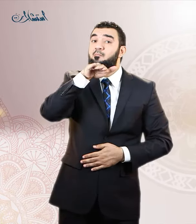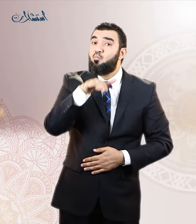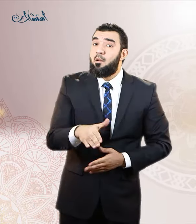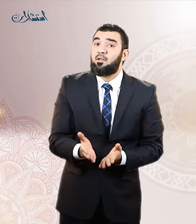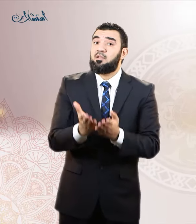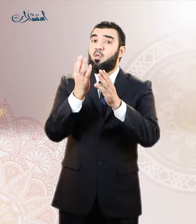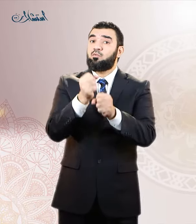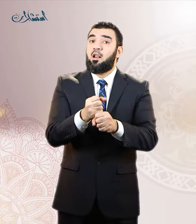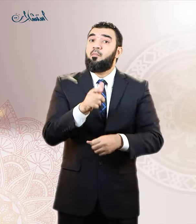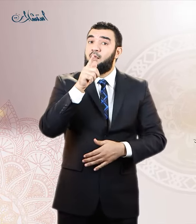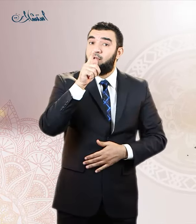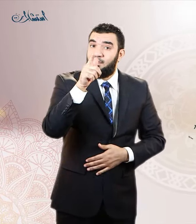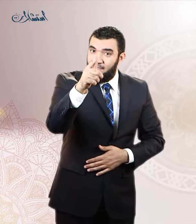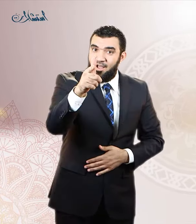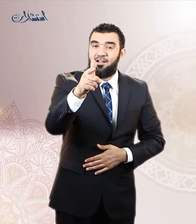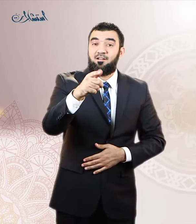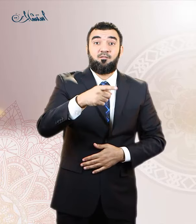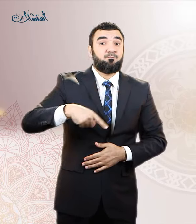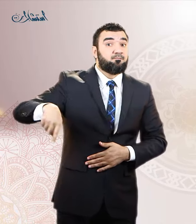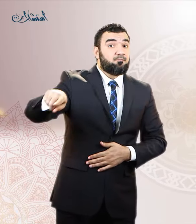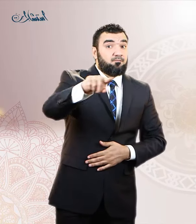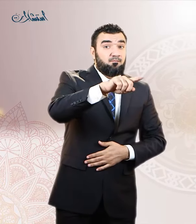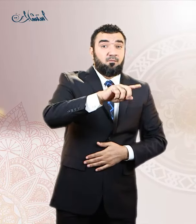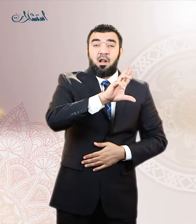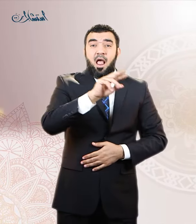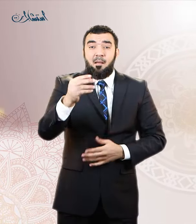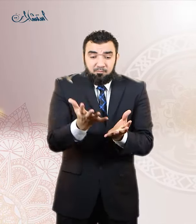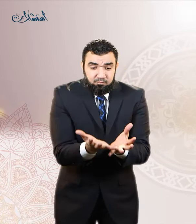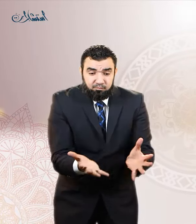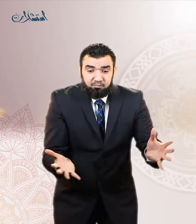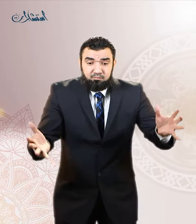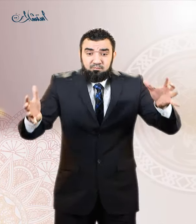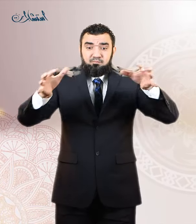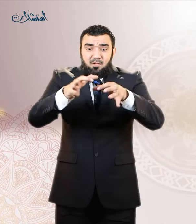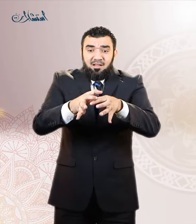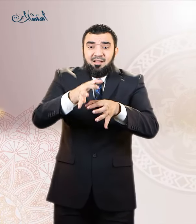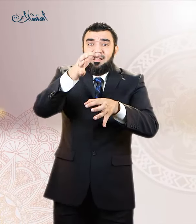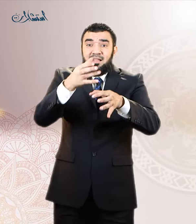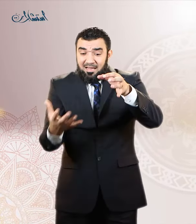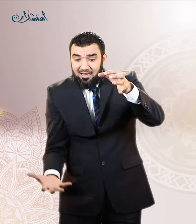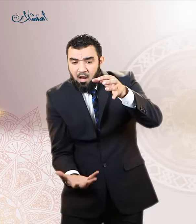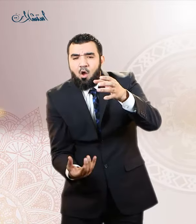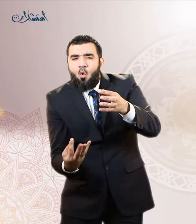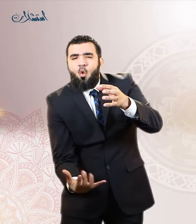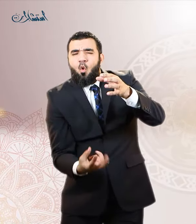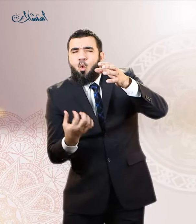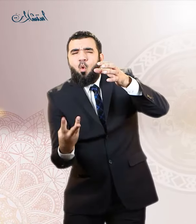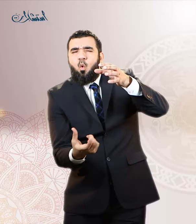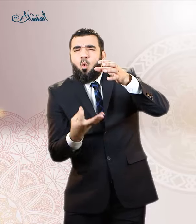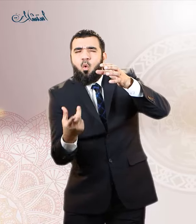وسلم اخبر انهم في تنور يوقد من اسفلهم فترتفع بهم النار